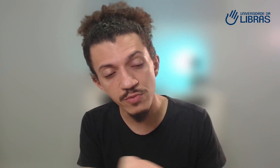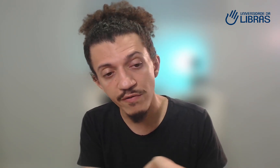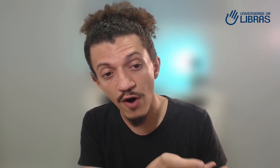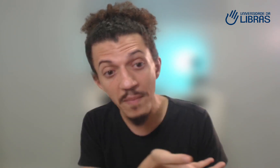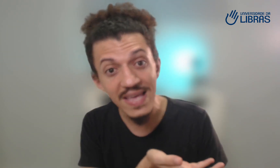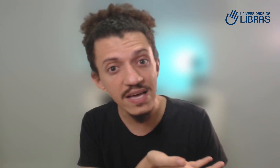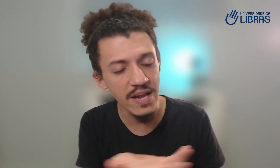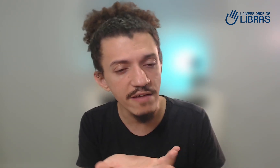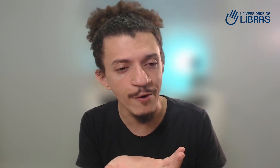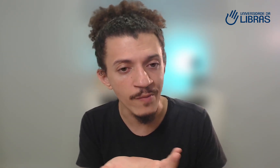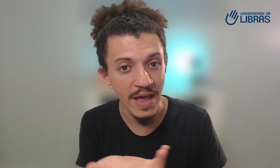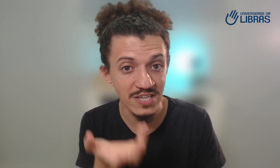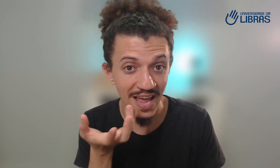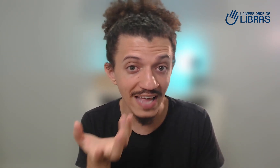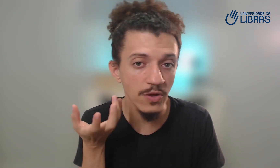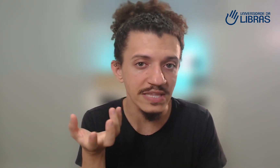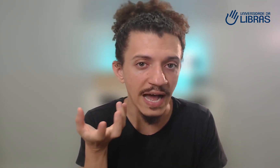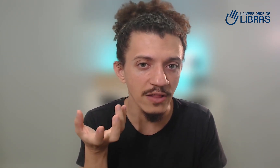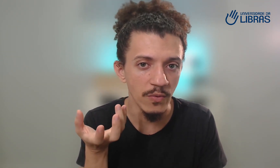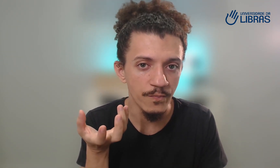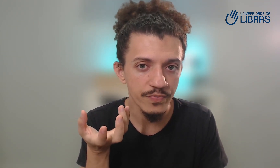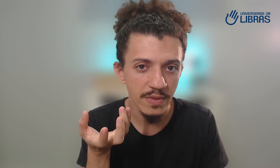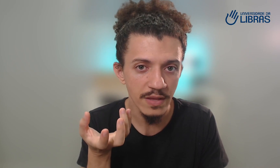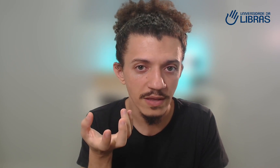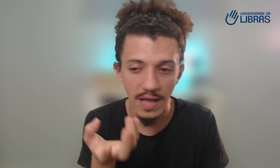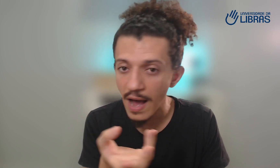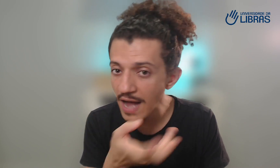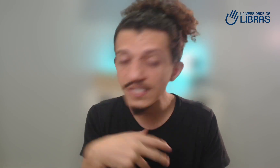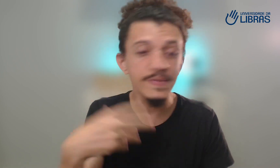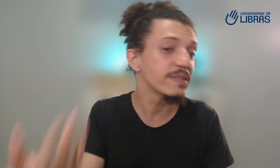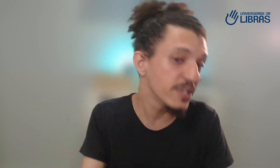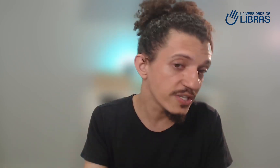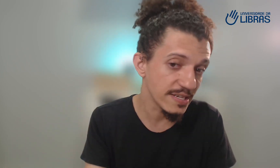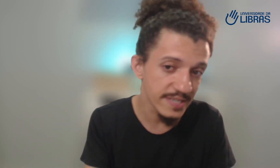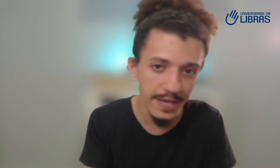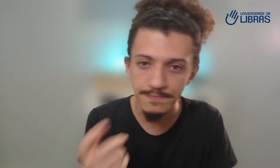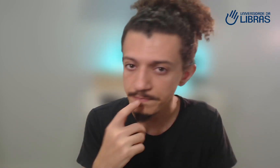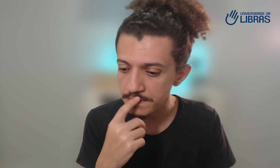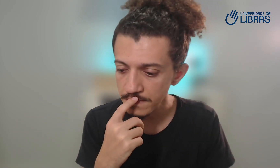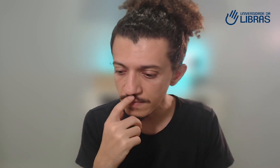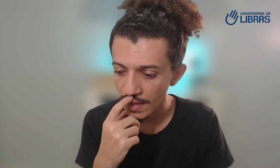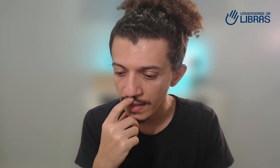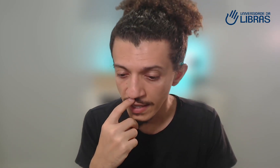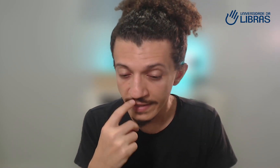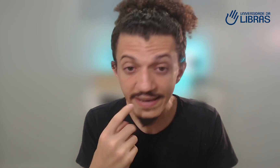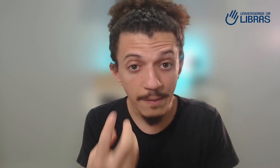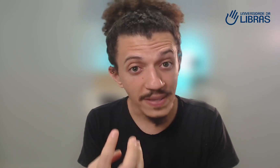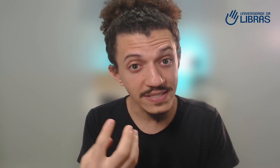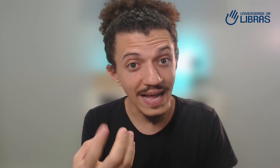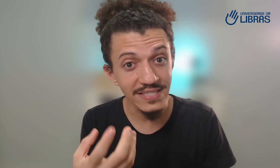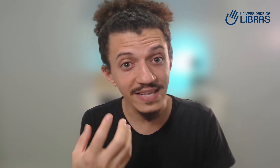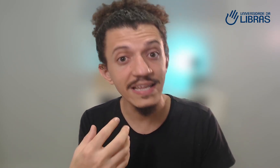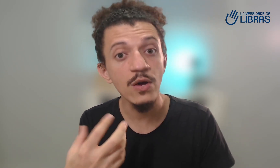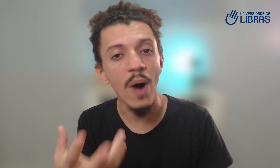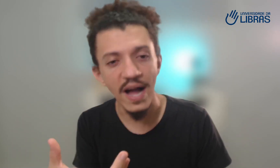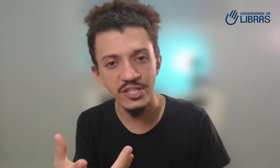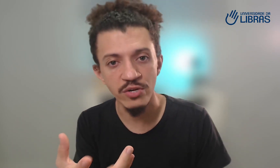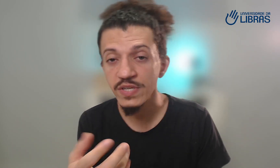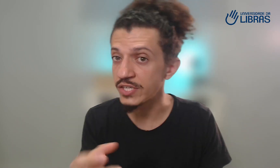de uma forma incrível, já é dotado, antes mesmo da gente nascer, da capacidade da linguagem, ou seja,